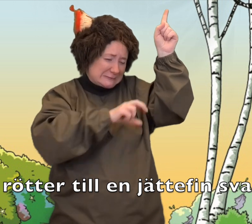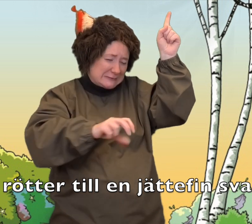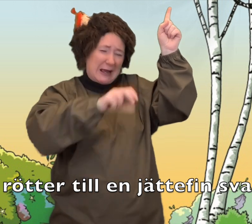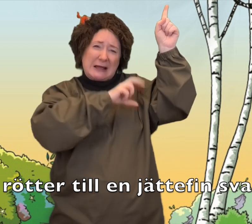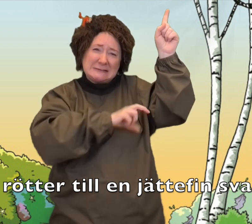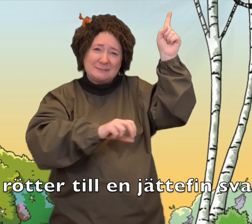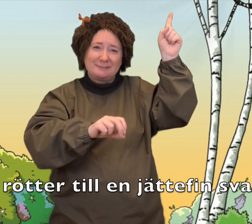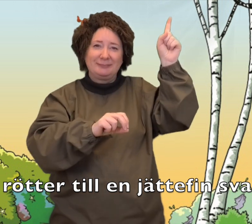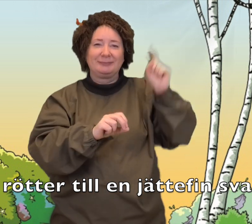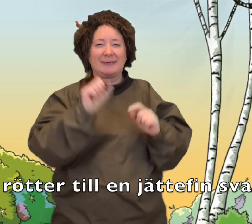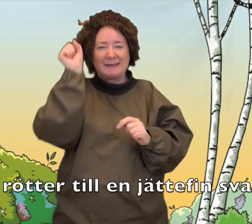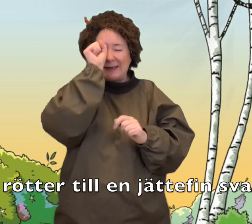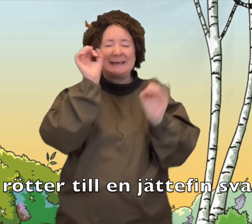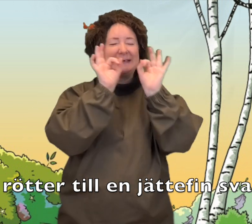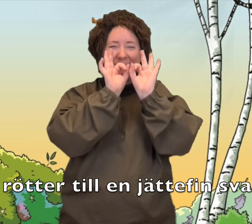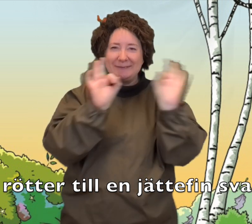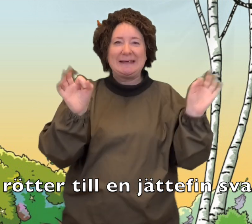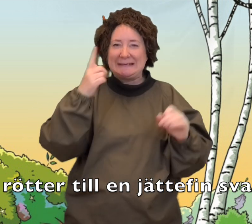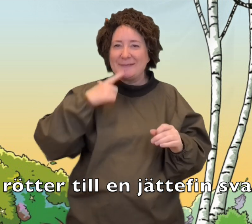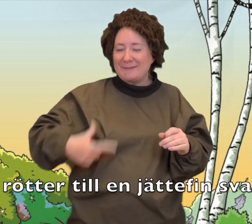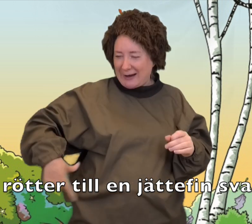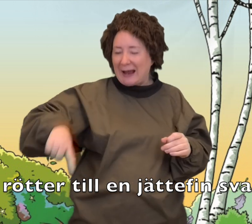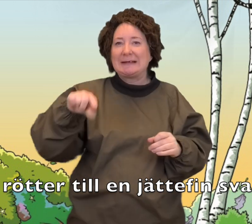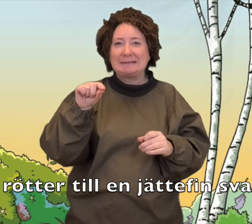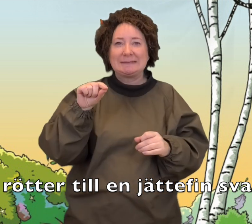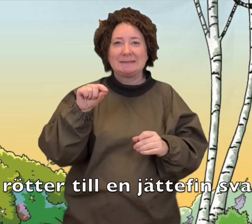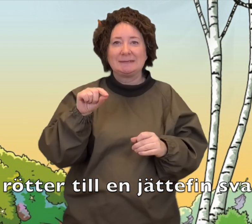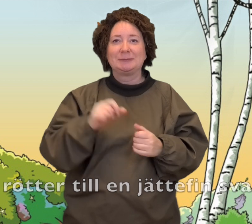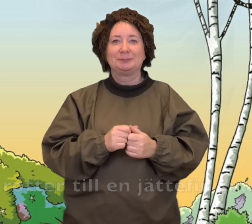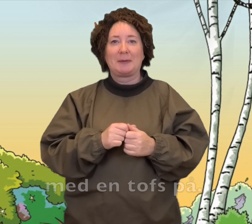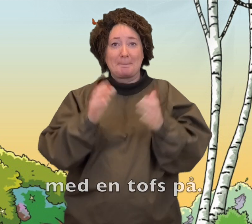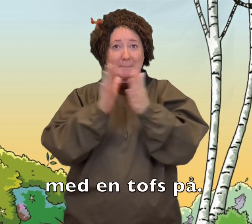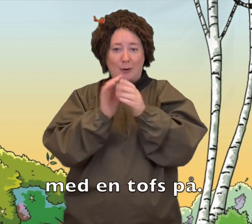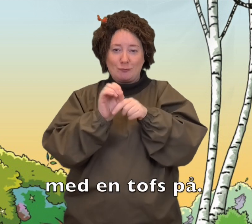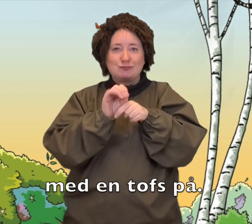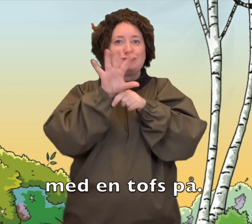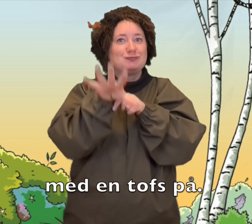Till en jättefin svans med en toffs på.